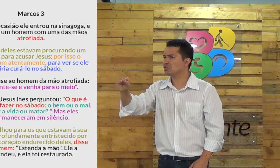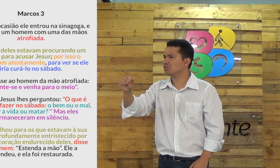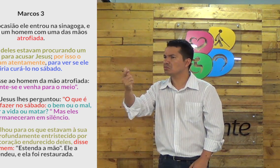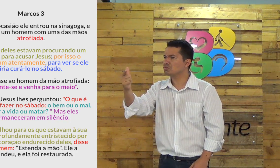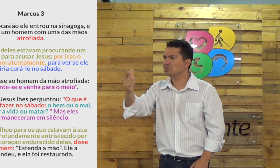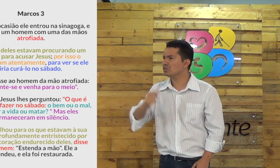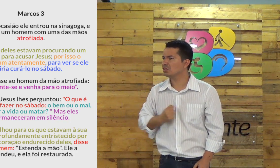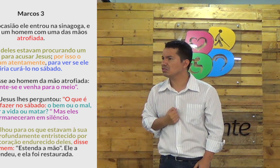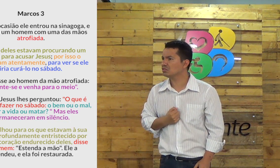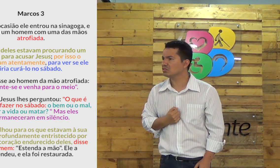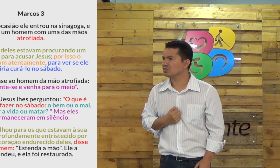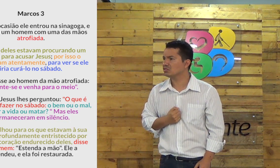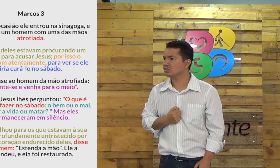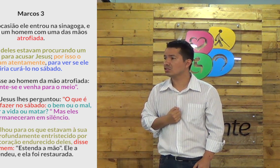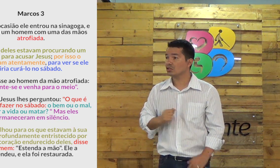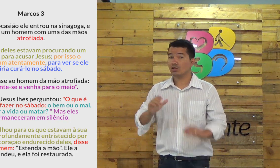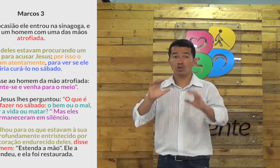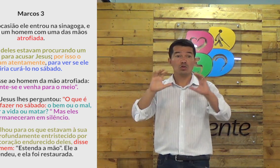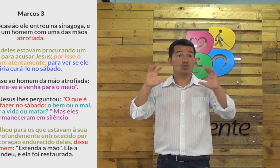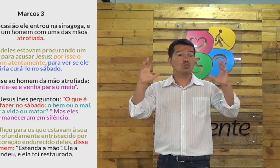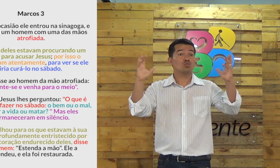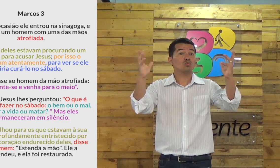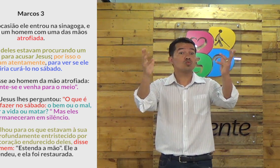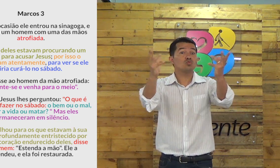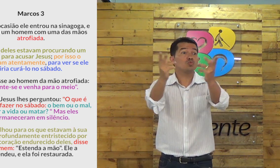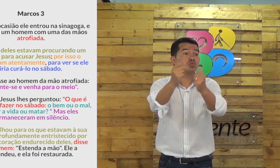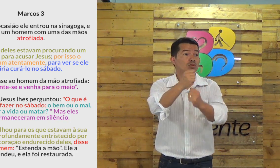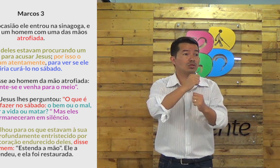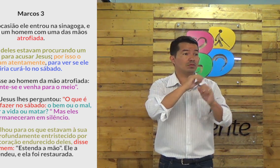E o que a gente pode aprender com isso? Que Jesus não despreza ninguém.